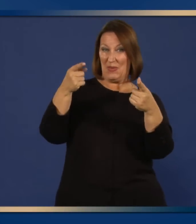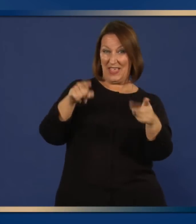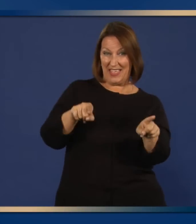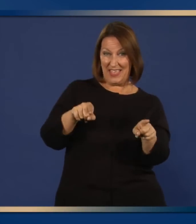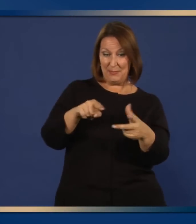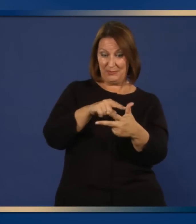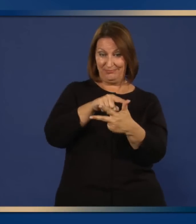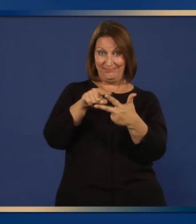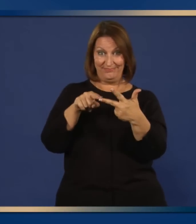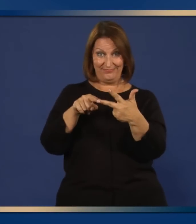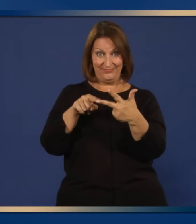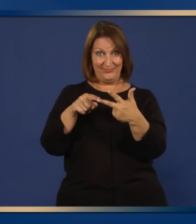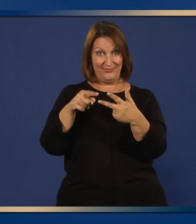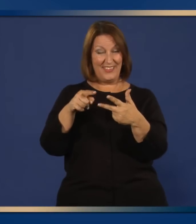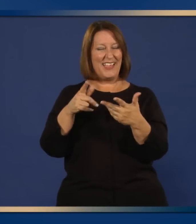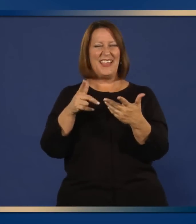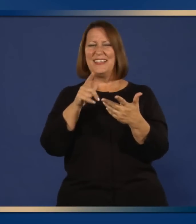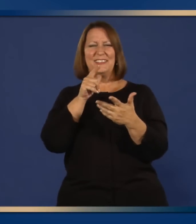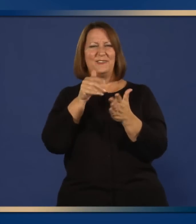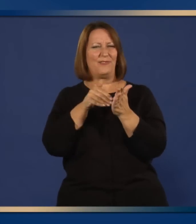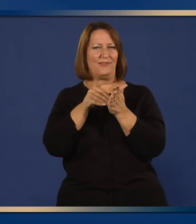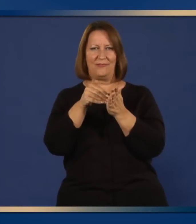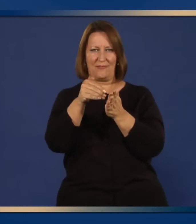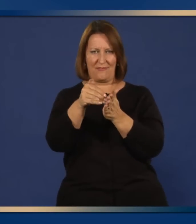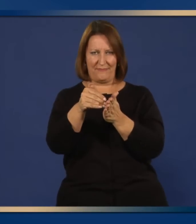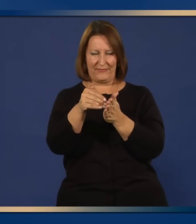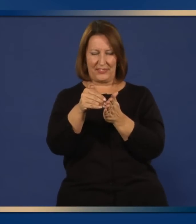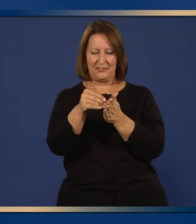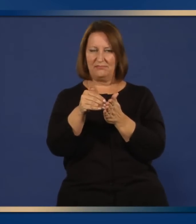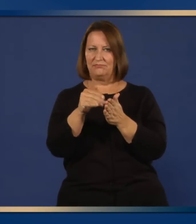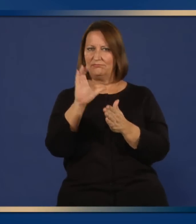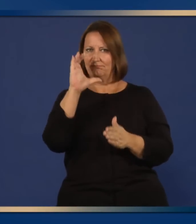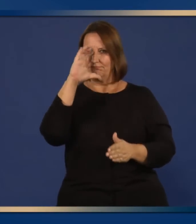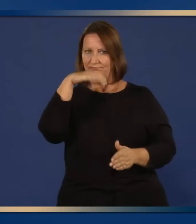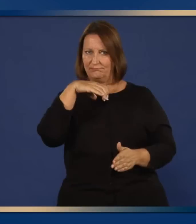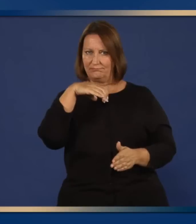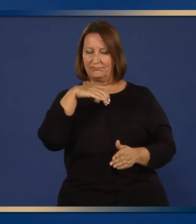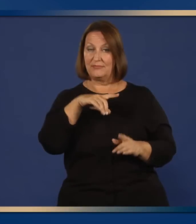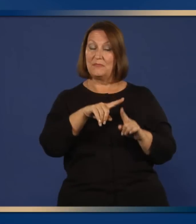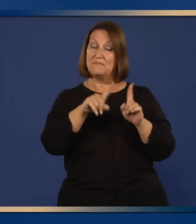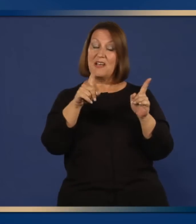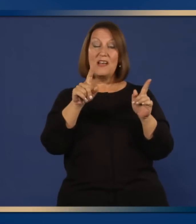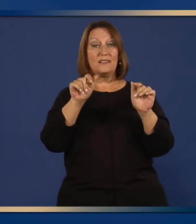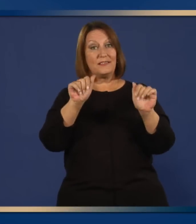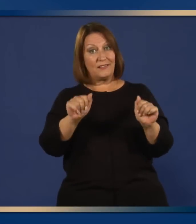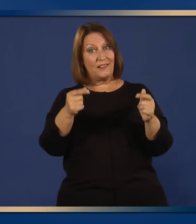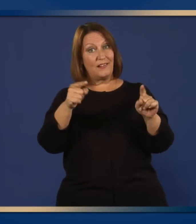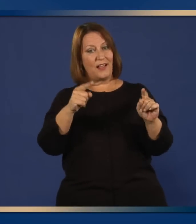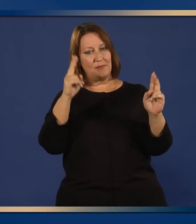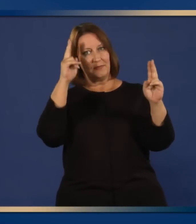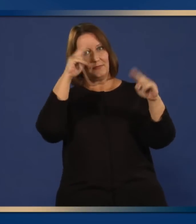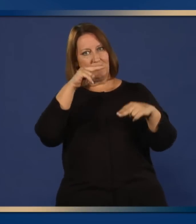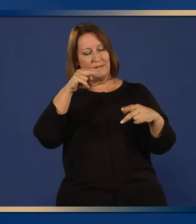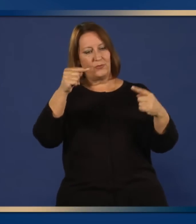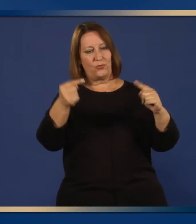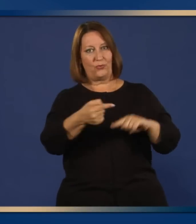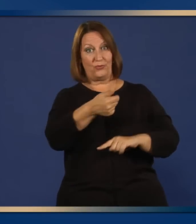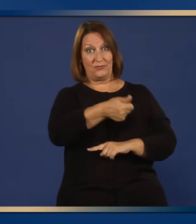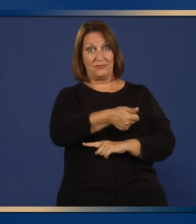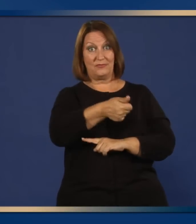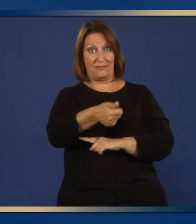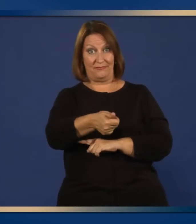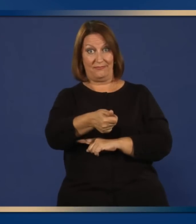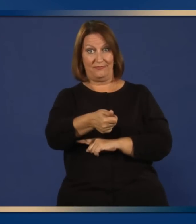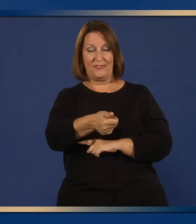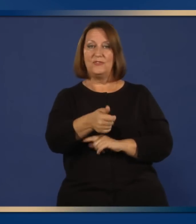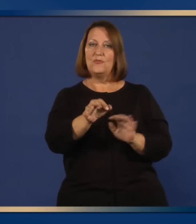resultar en lesión accidental al paciente. Por lo tanto, los pacientes deben ser